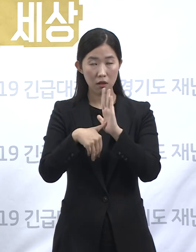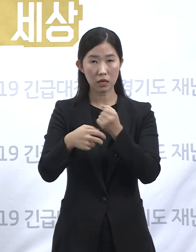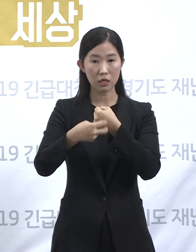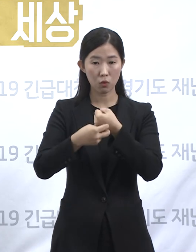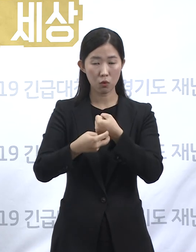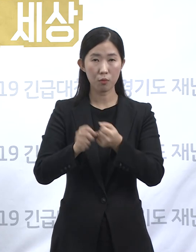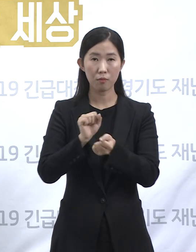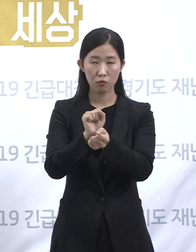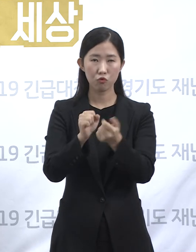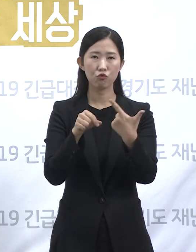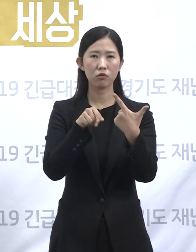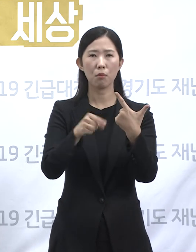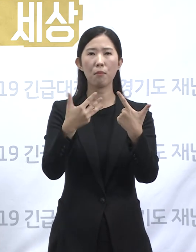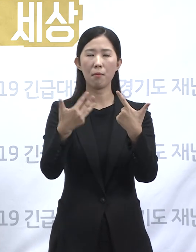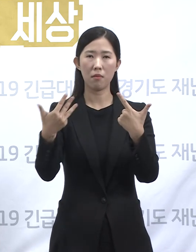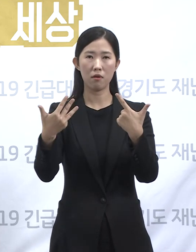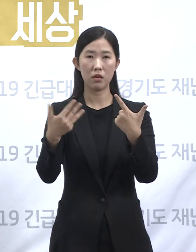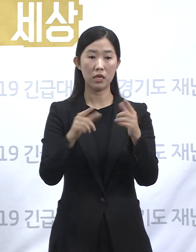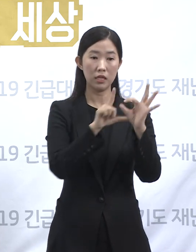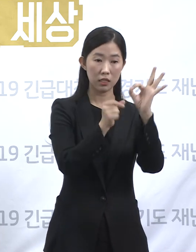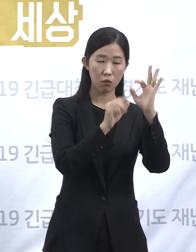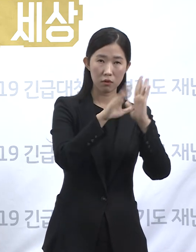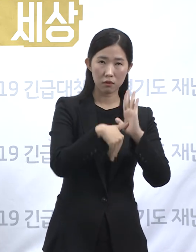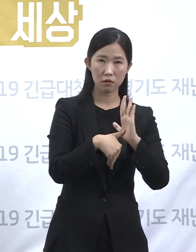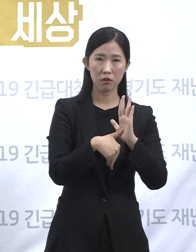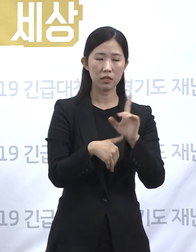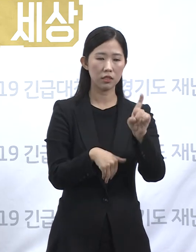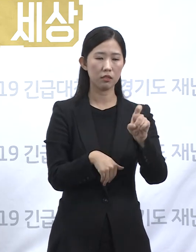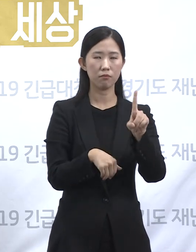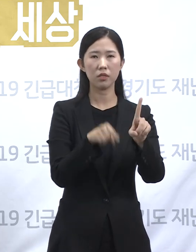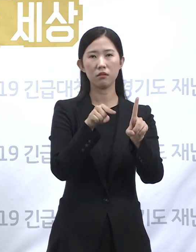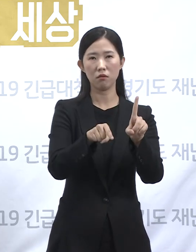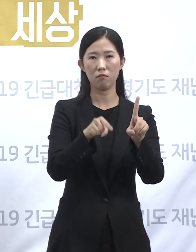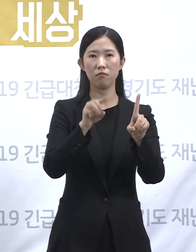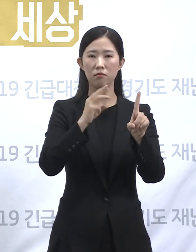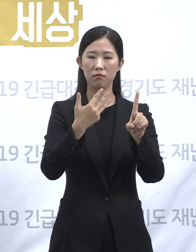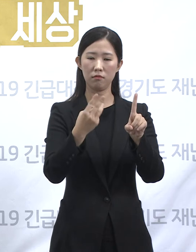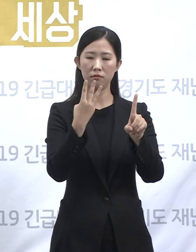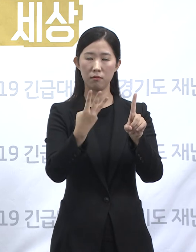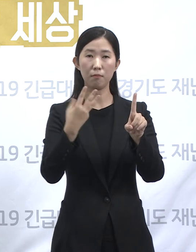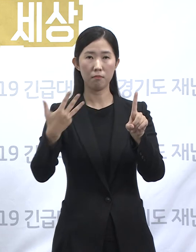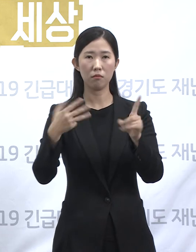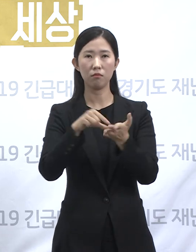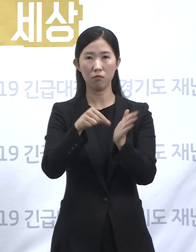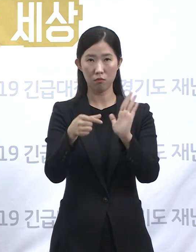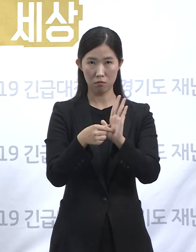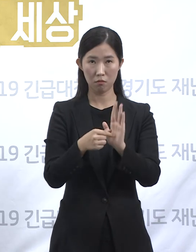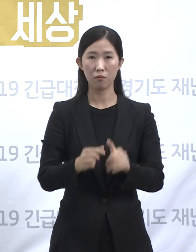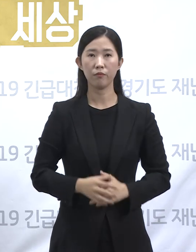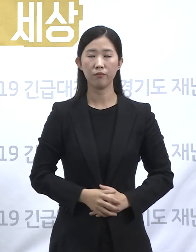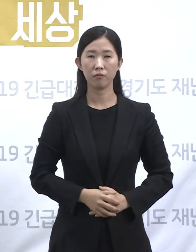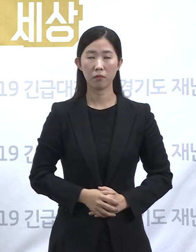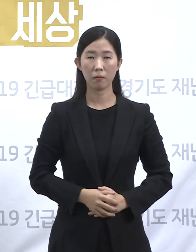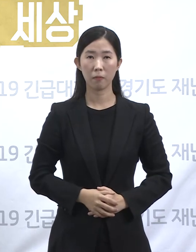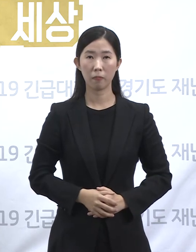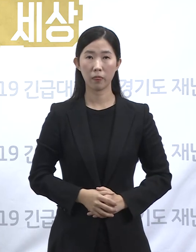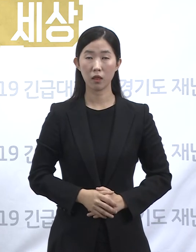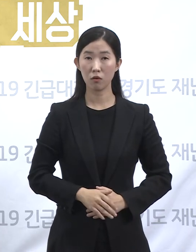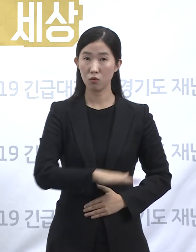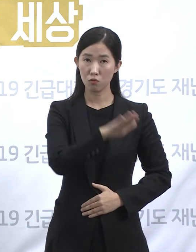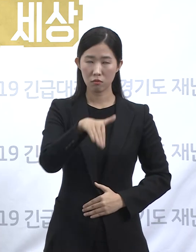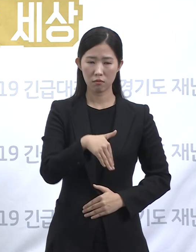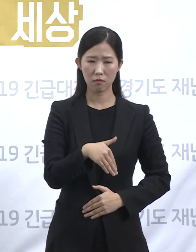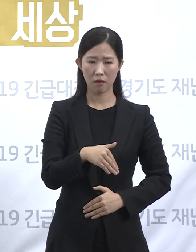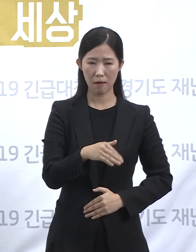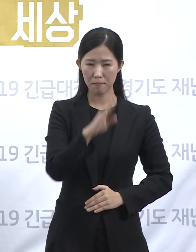.88%, 10월에는 11.38%로 상승하고 있습니다. 우리의 방역 활동은